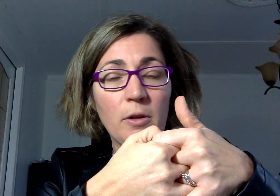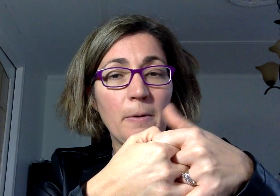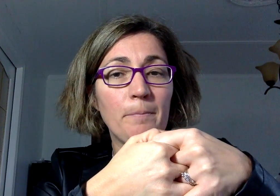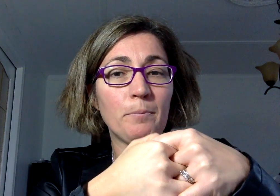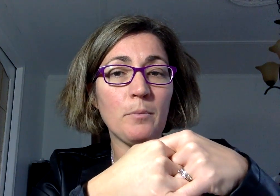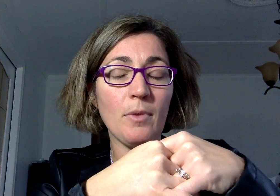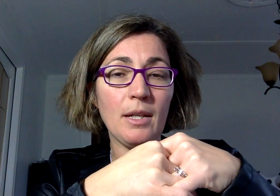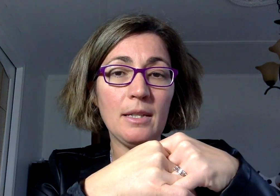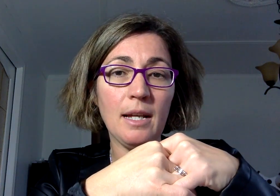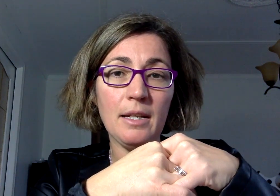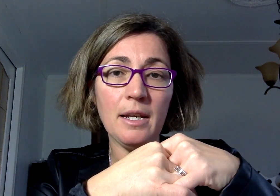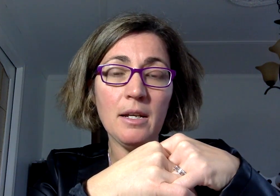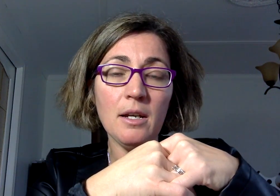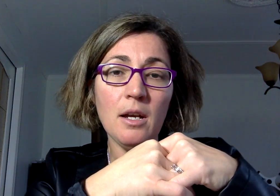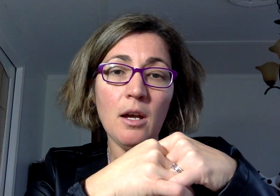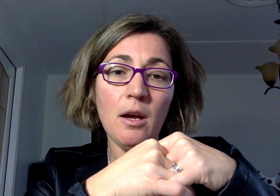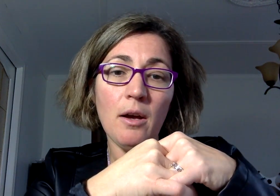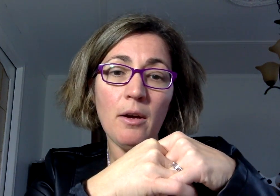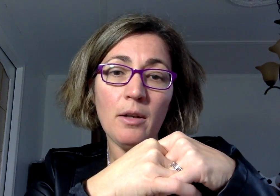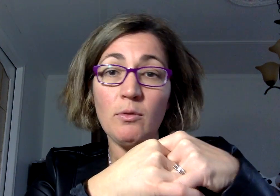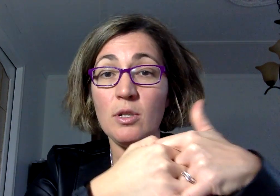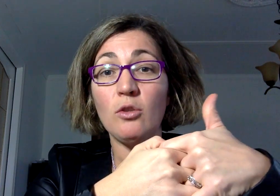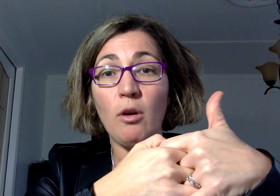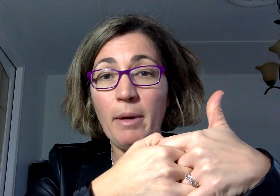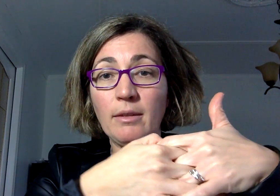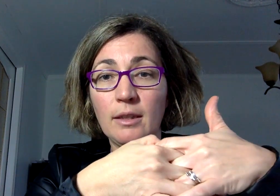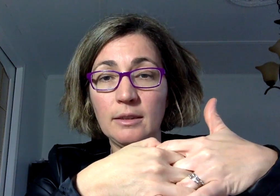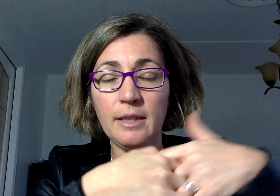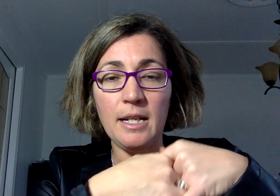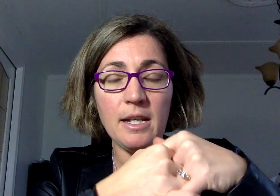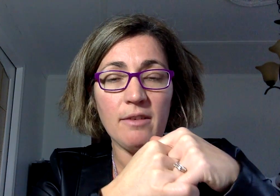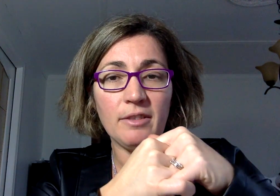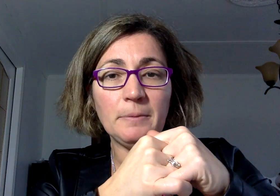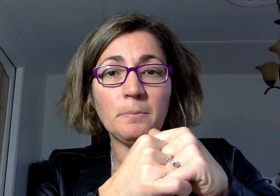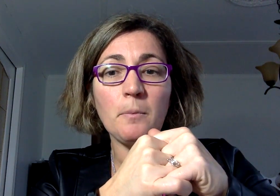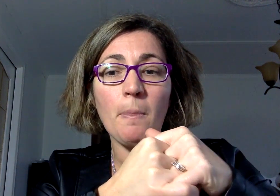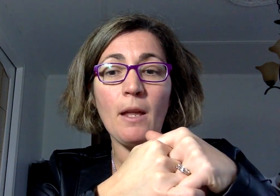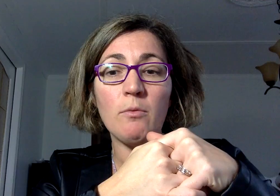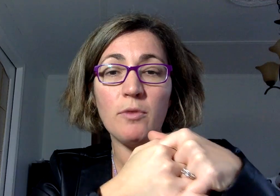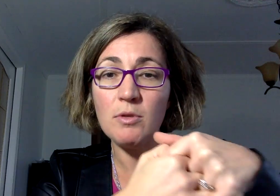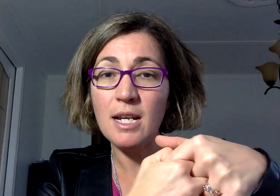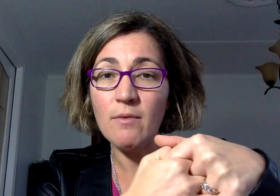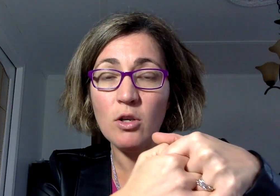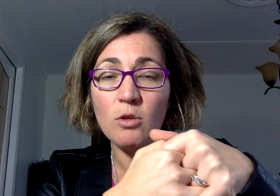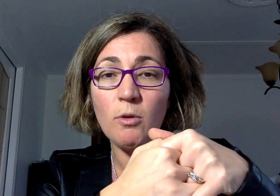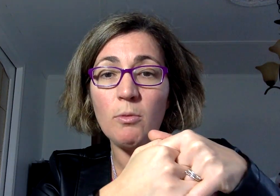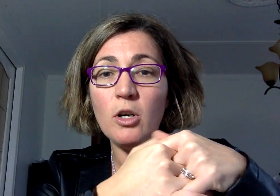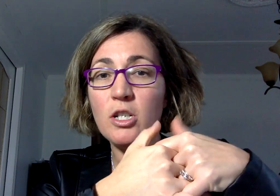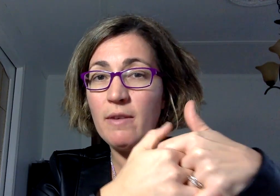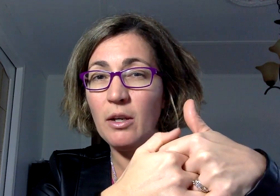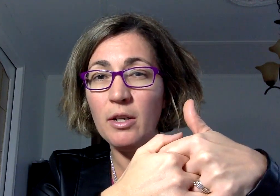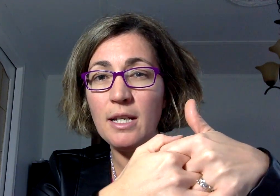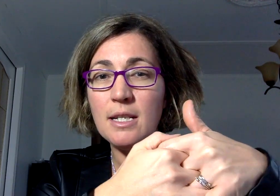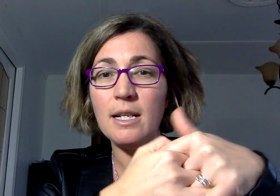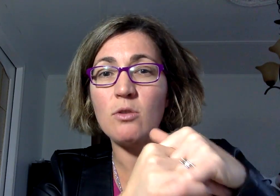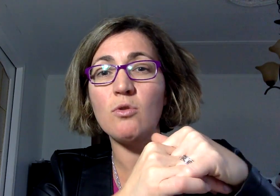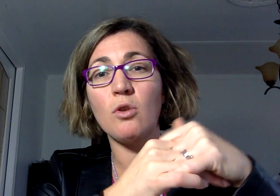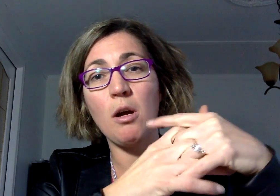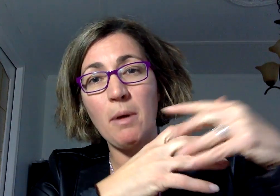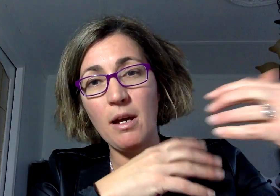italien, qui veut dire tomate en italien, enfin. Vous pouvez aussi aller voir sur mon blog.'avais écrit un article là-dessus sur comment,